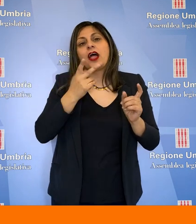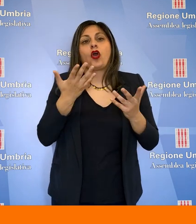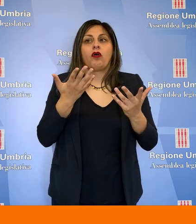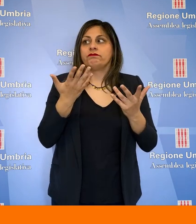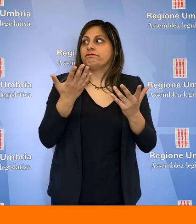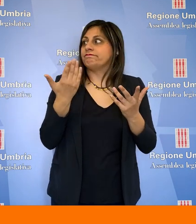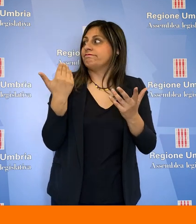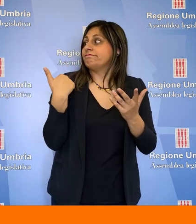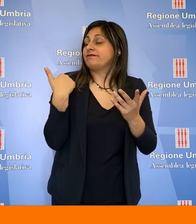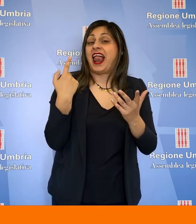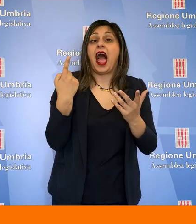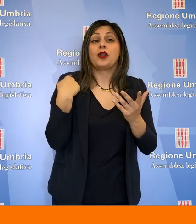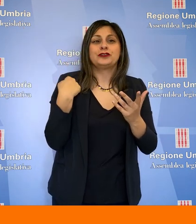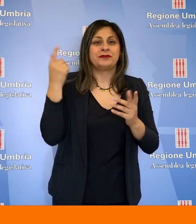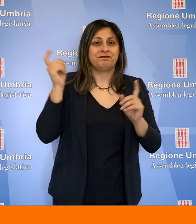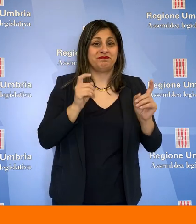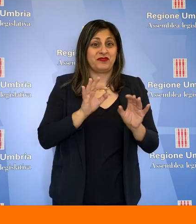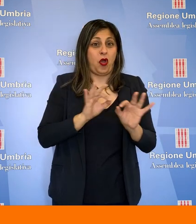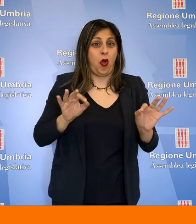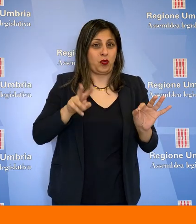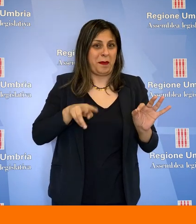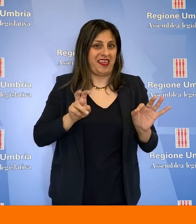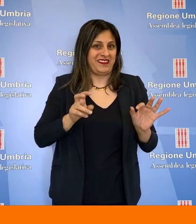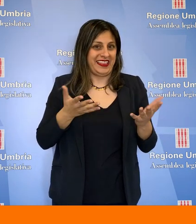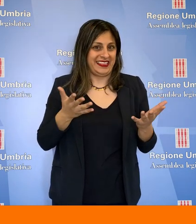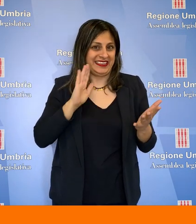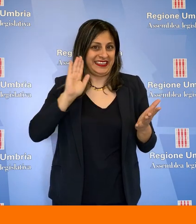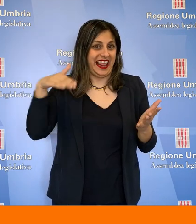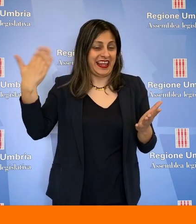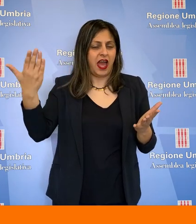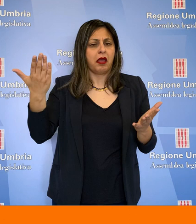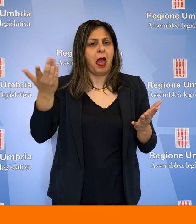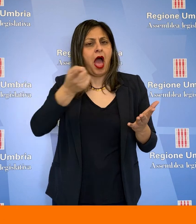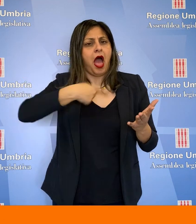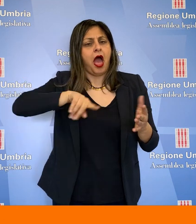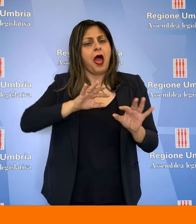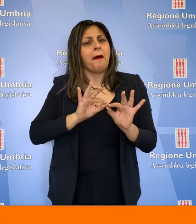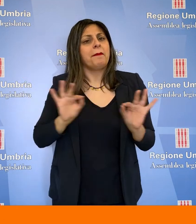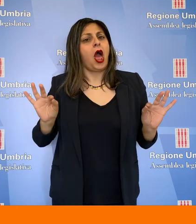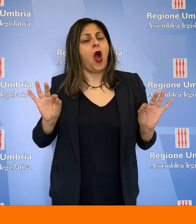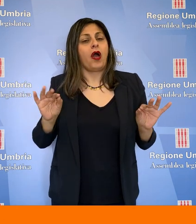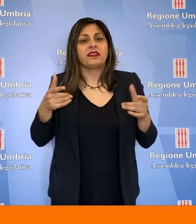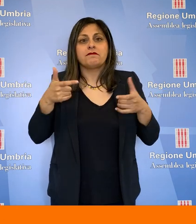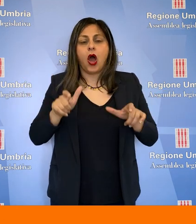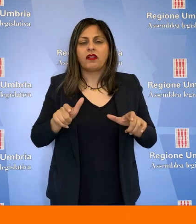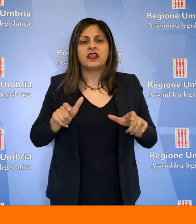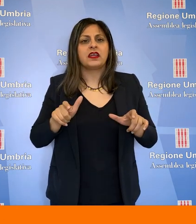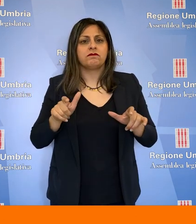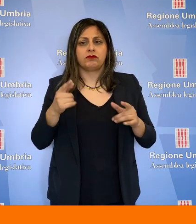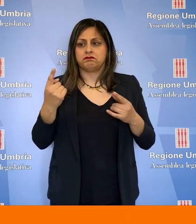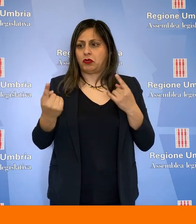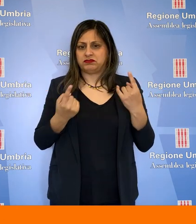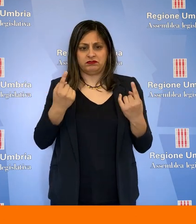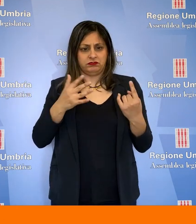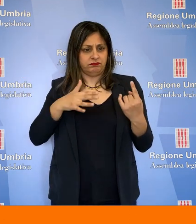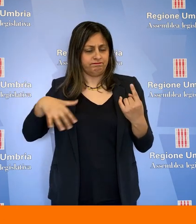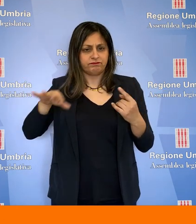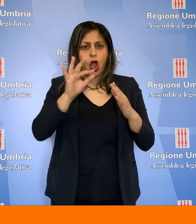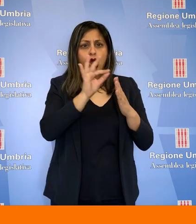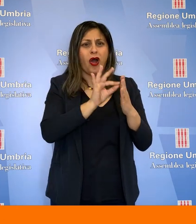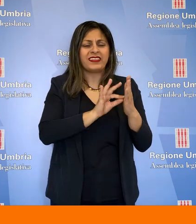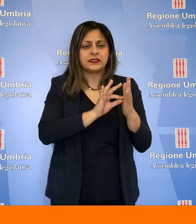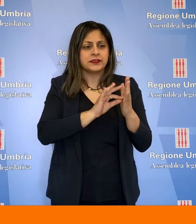sono rimasti assenti nella passata stagione 2020. Ma siamo pronti a farlo perché abbiamo tutte le